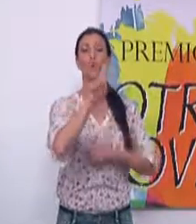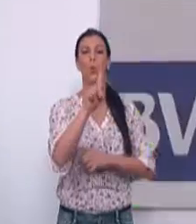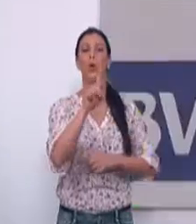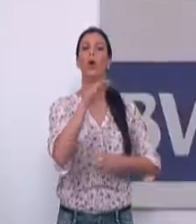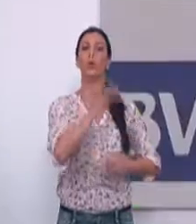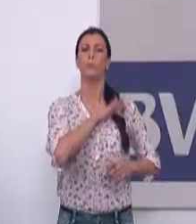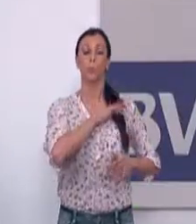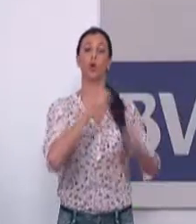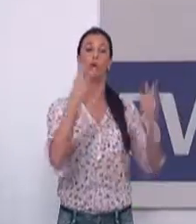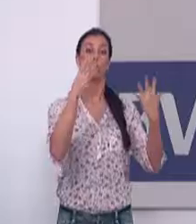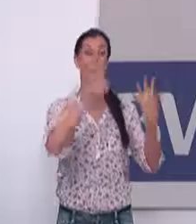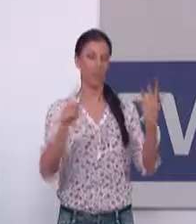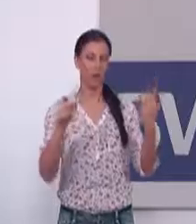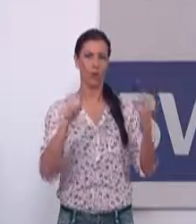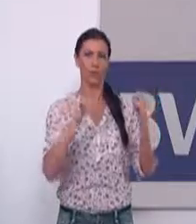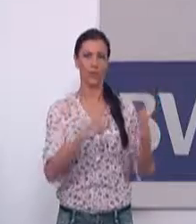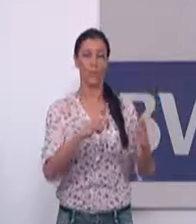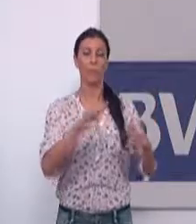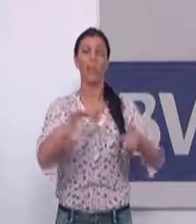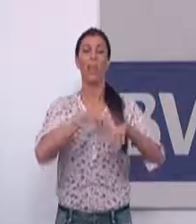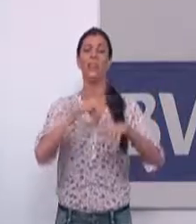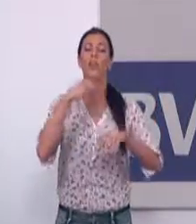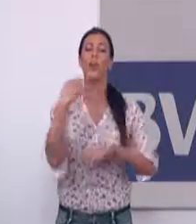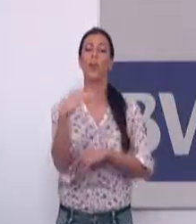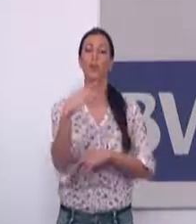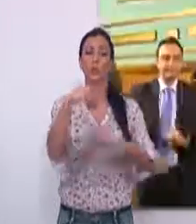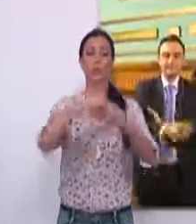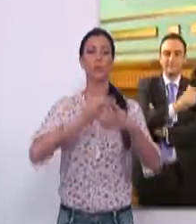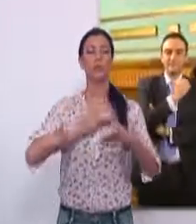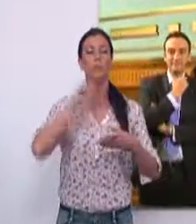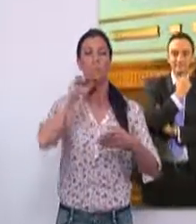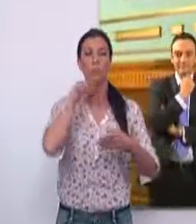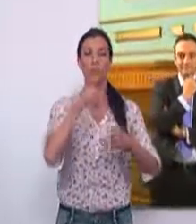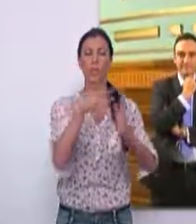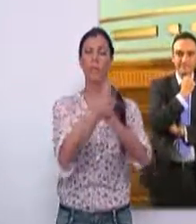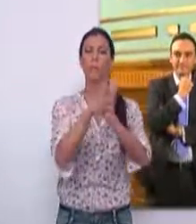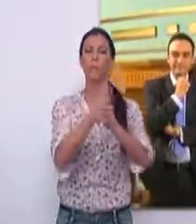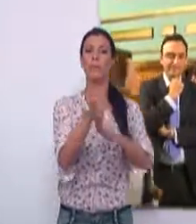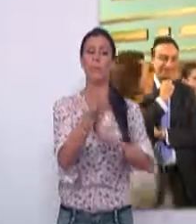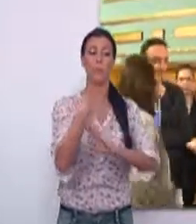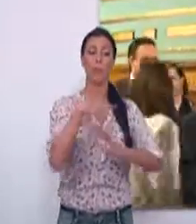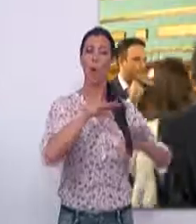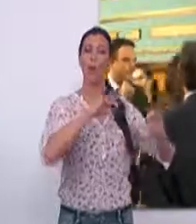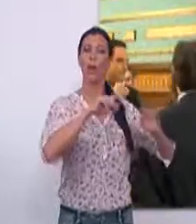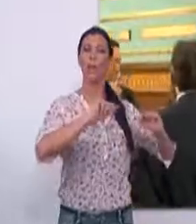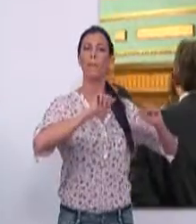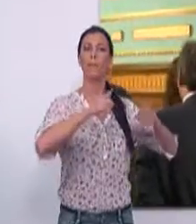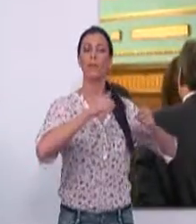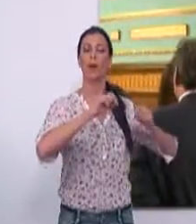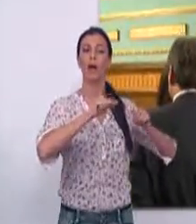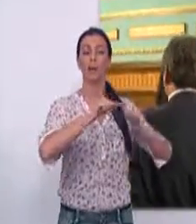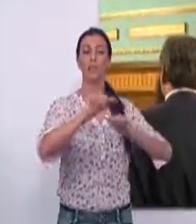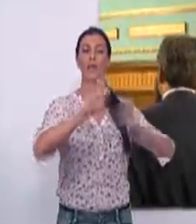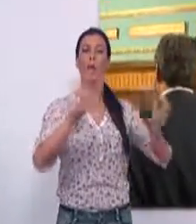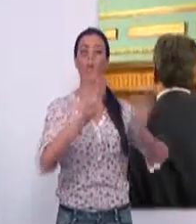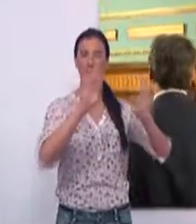galardona a ocho personas. El Edil de Juventud del Ayuntamiento de Motril ha explicado que la gala va a comenzar a partir